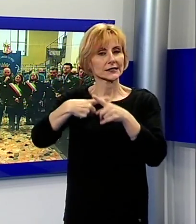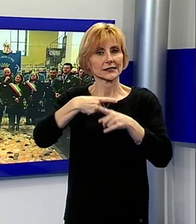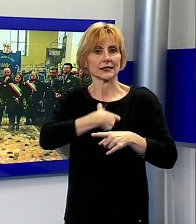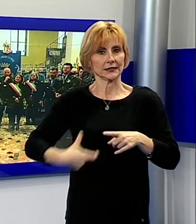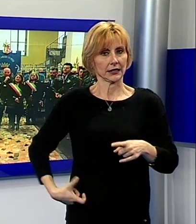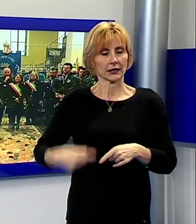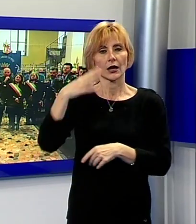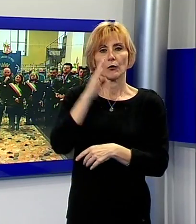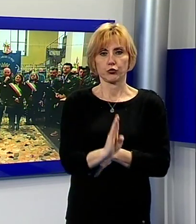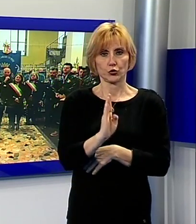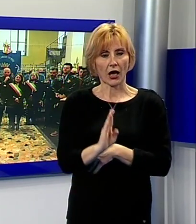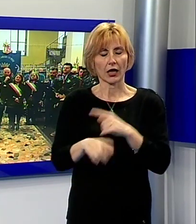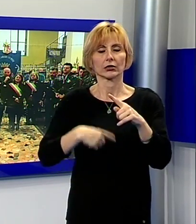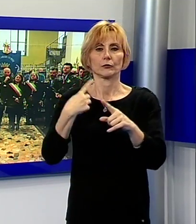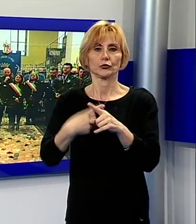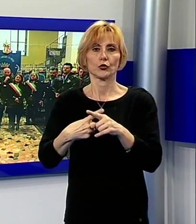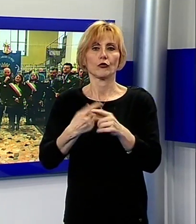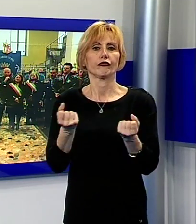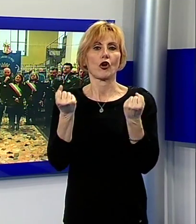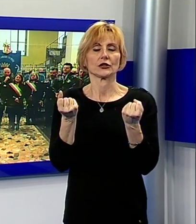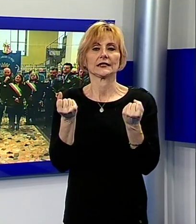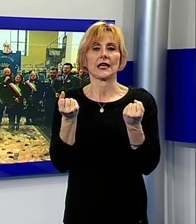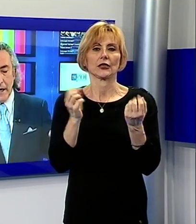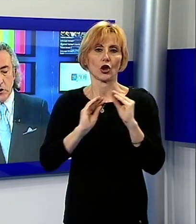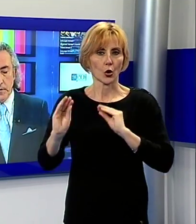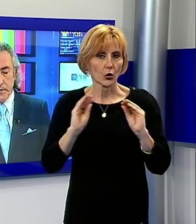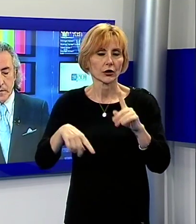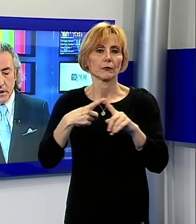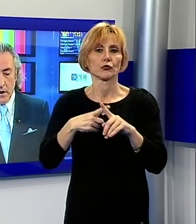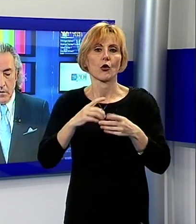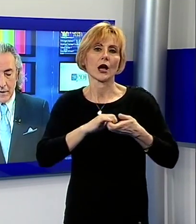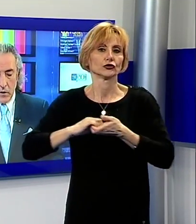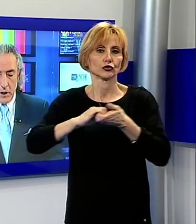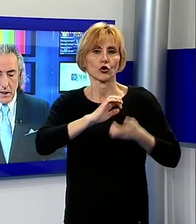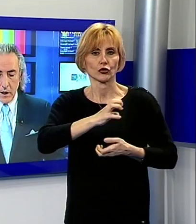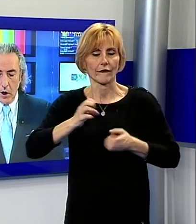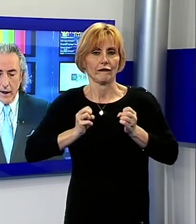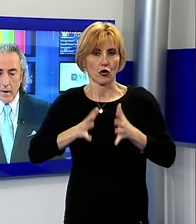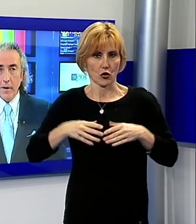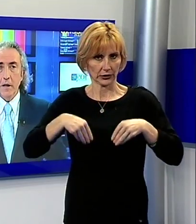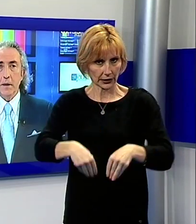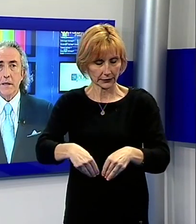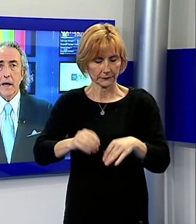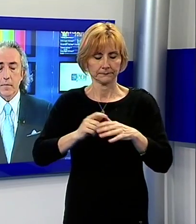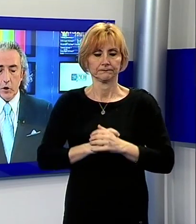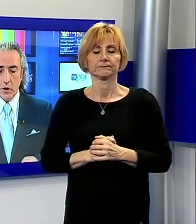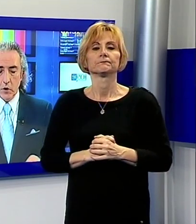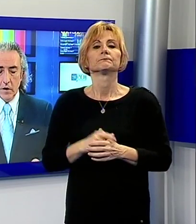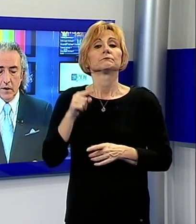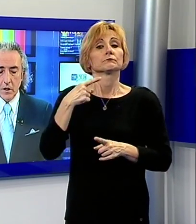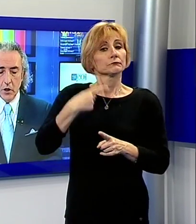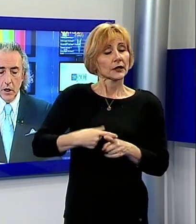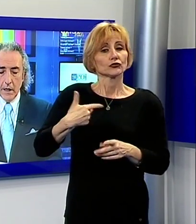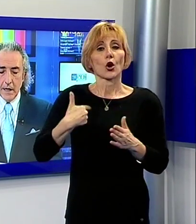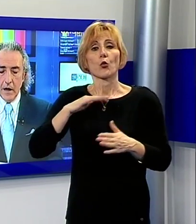rappresentanze delle Forze dell'Ordine e delle associazioni di volontariato. Un'altra notizia di cronaca, prima di passare al prossimo